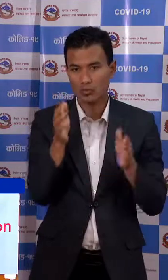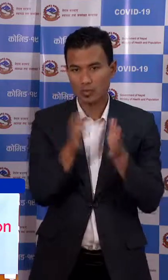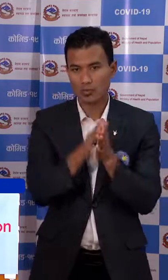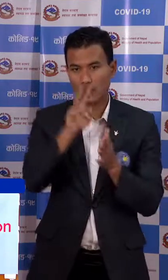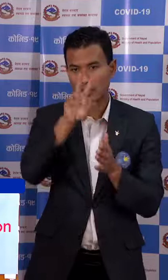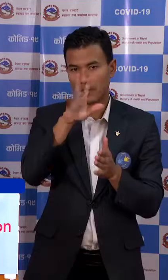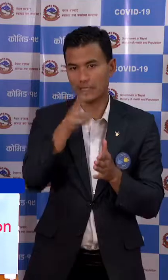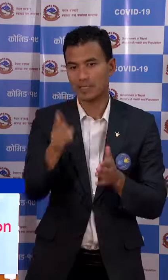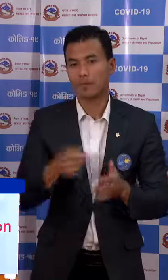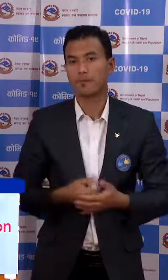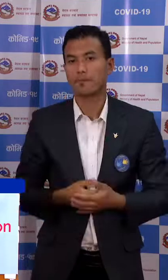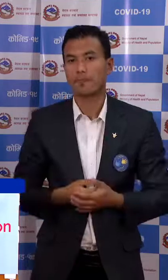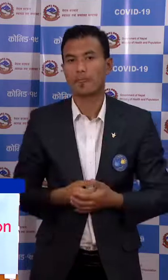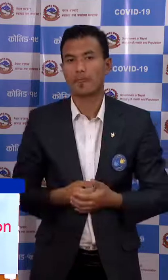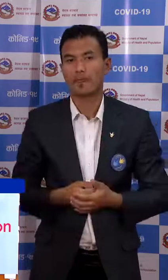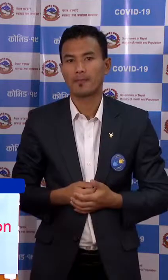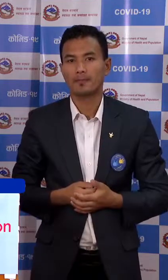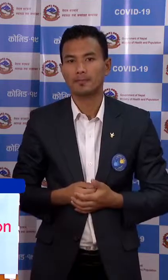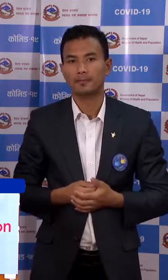पचिस जना अनुँँचा